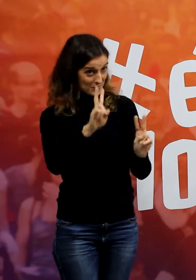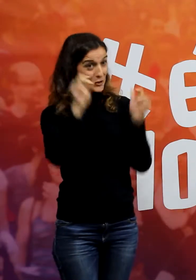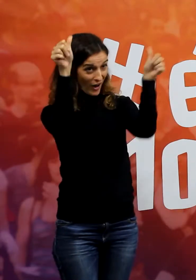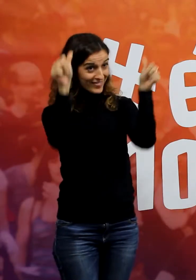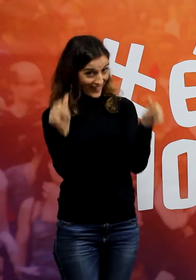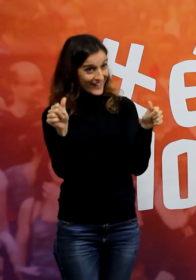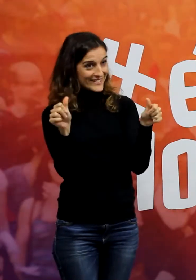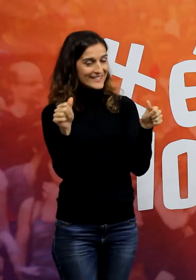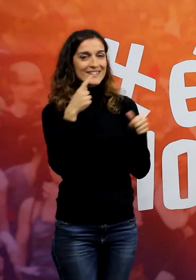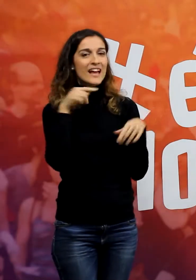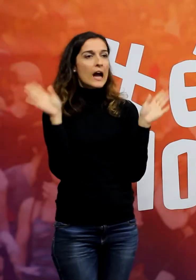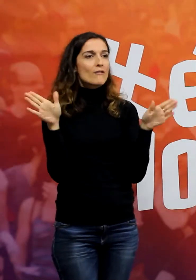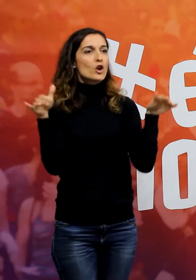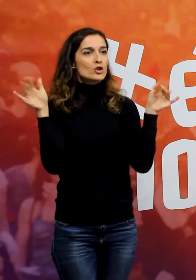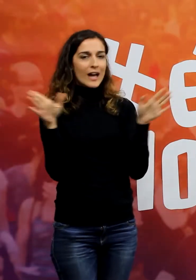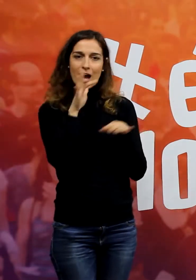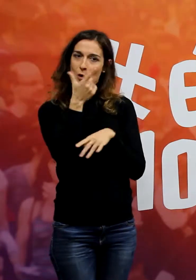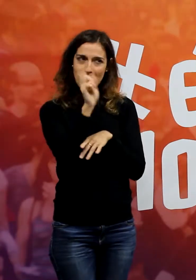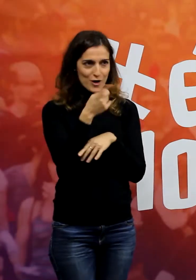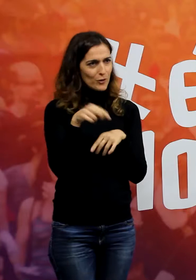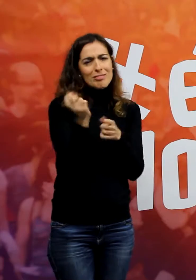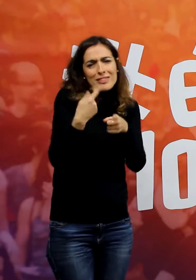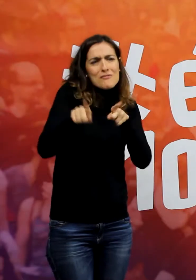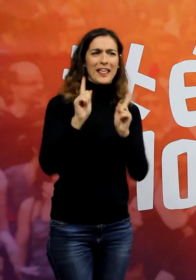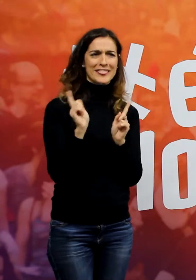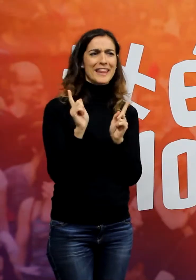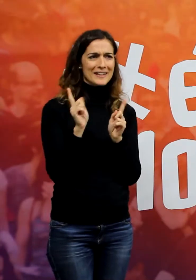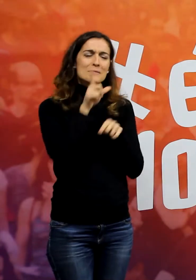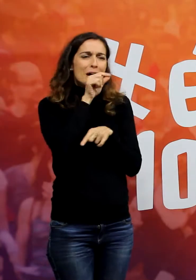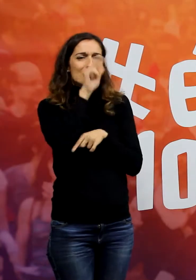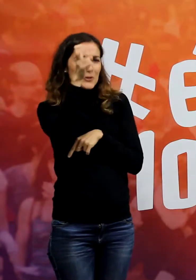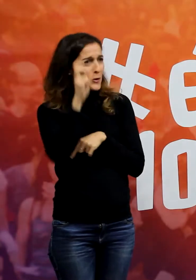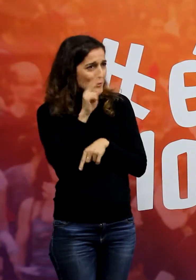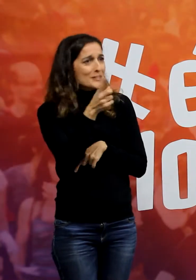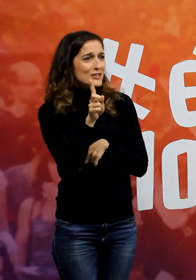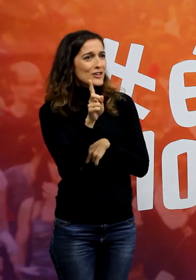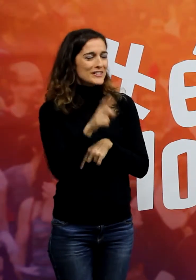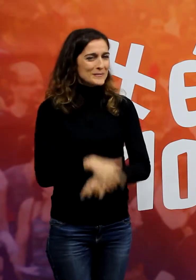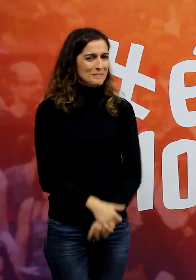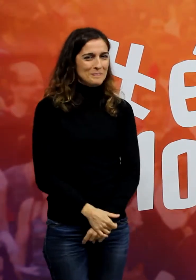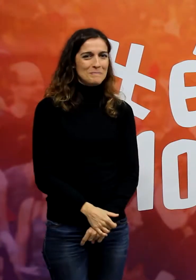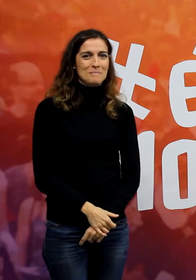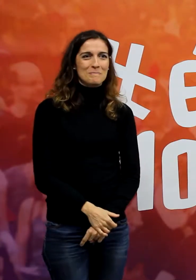cartells? Xeca-la gaviota, ja no és una gaviota, que és un teu laïa. L'heu vist? L'heu fet xicotets, xicotets.